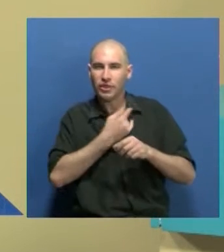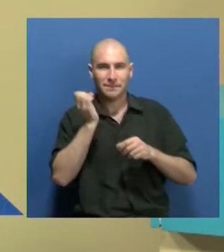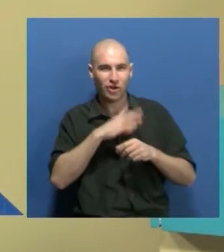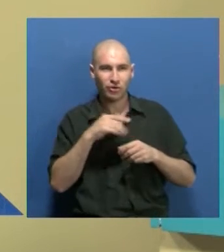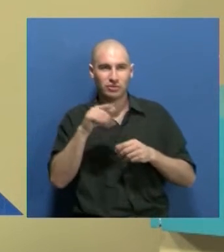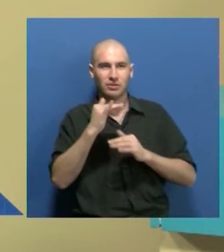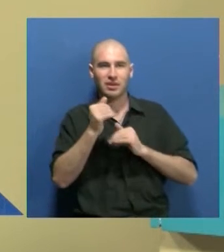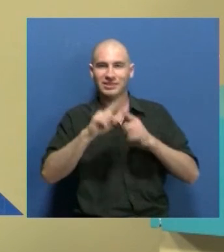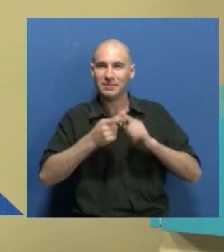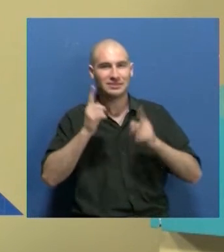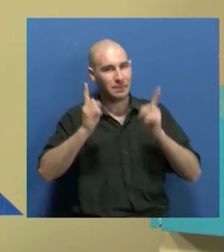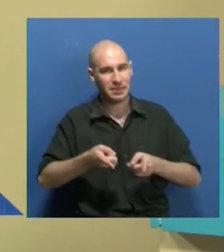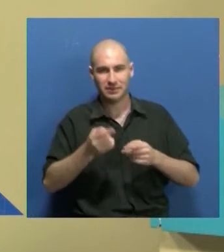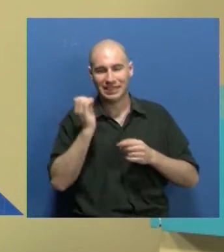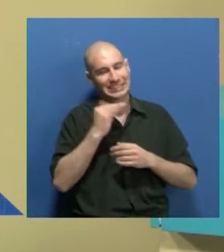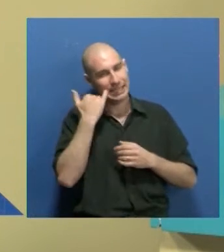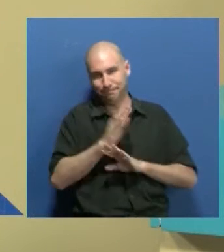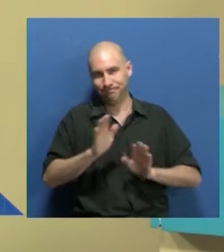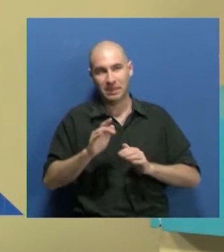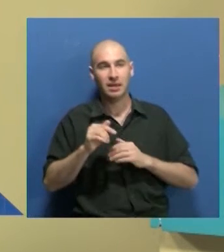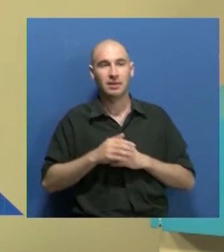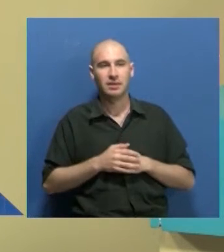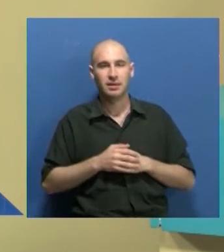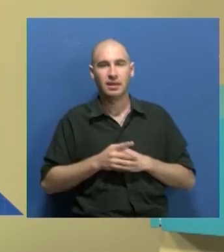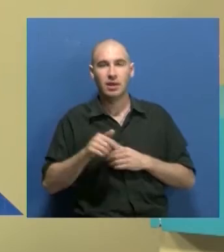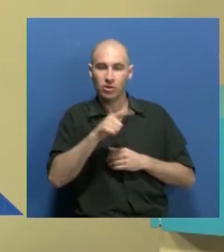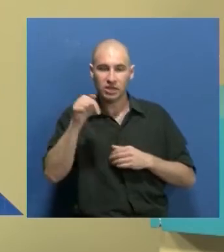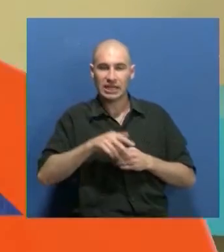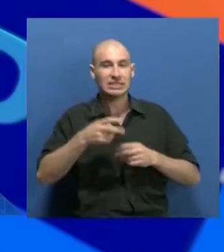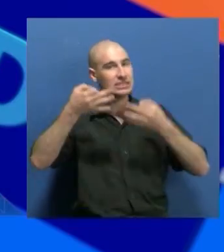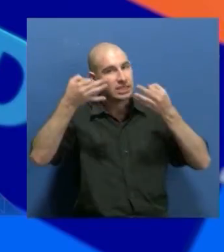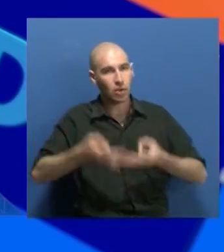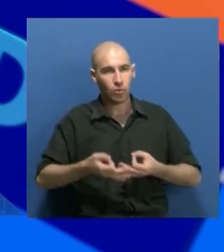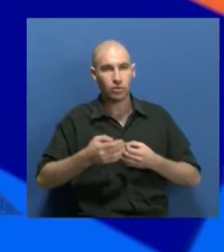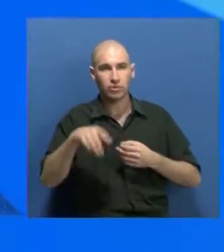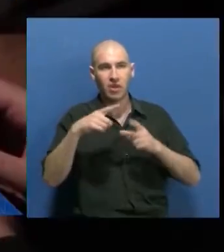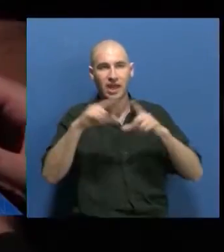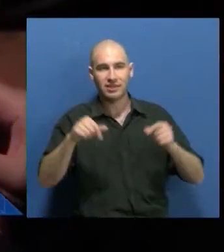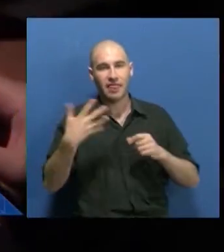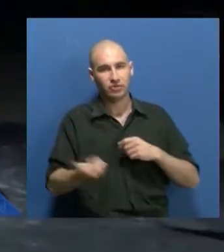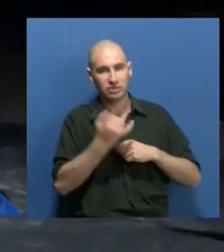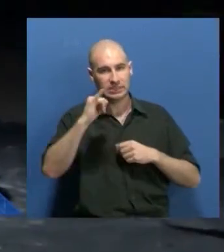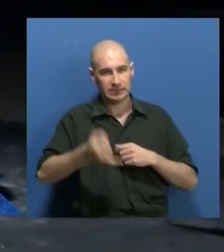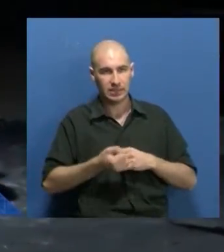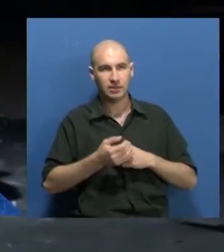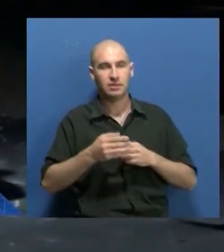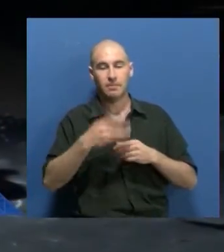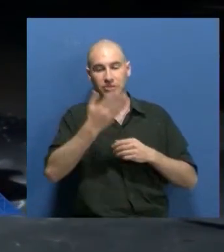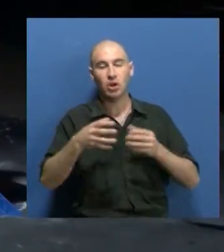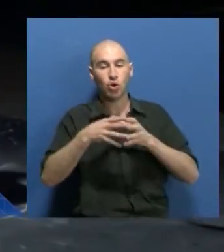para los intérpretes. Entonces sí van a tener, vamos a asegurarnos de que tengan entradas la gente de la comunidad. Bien.